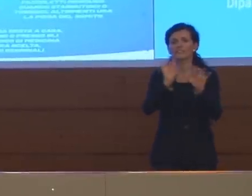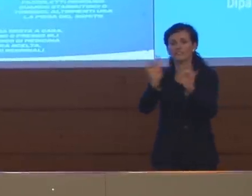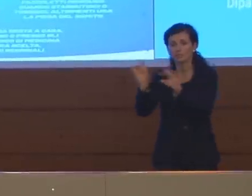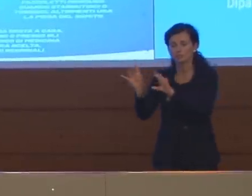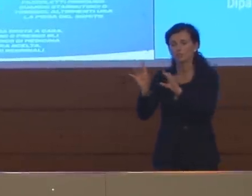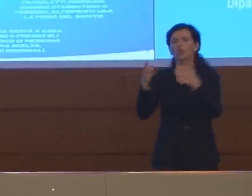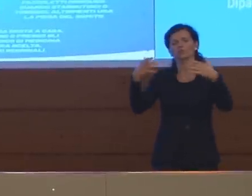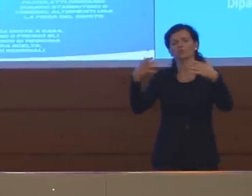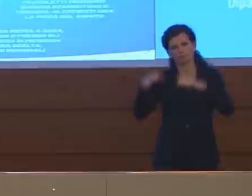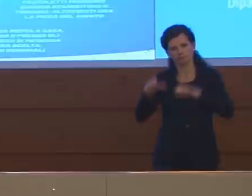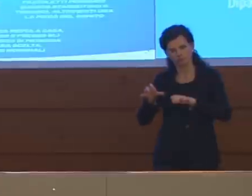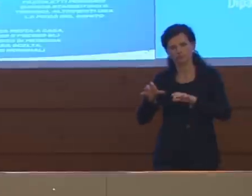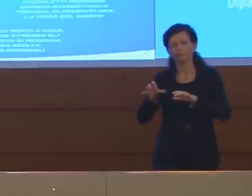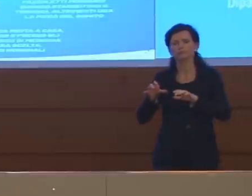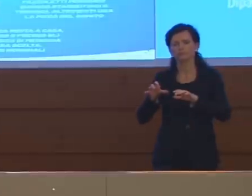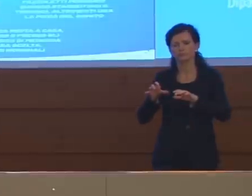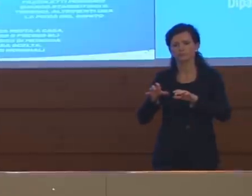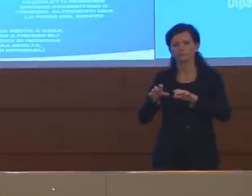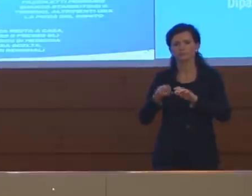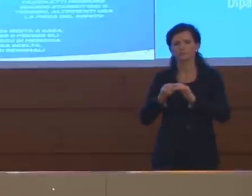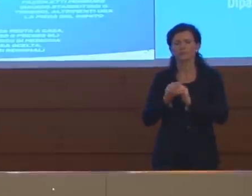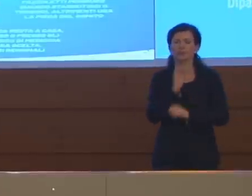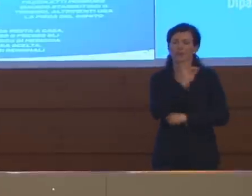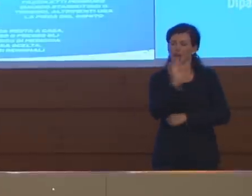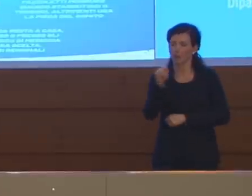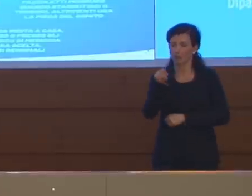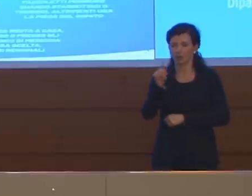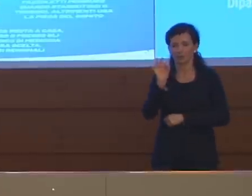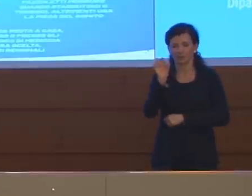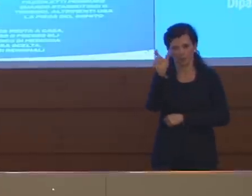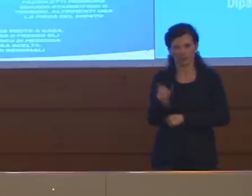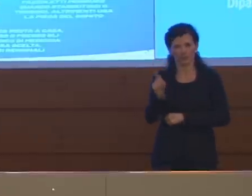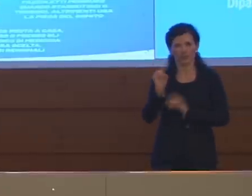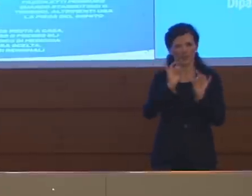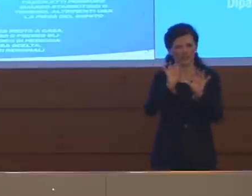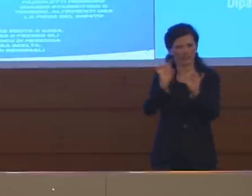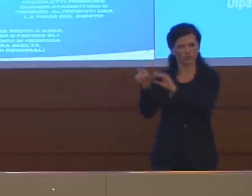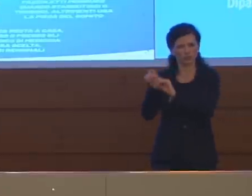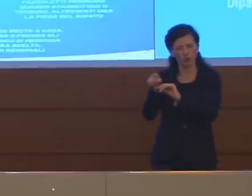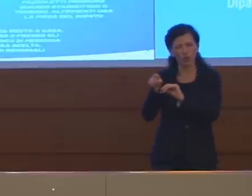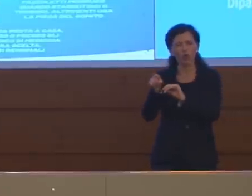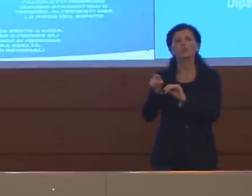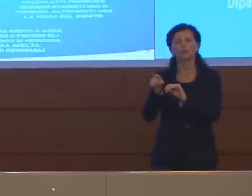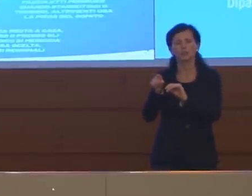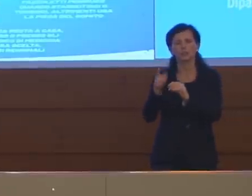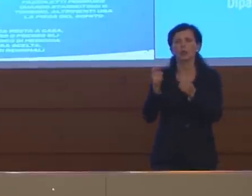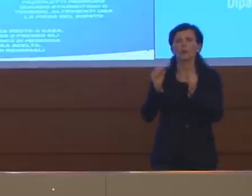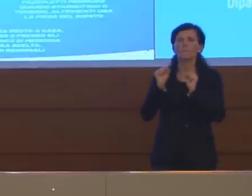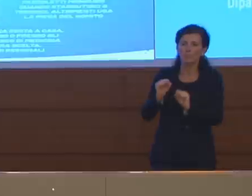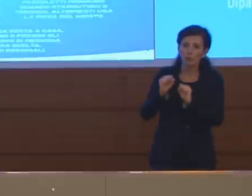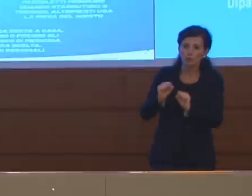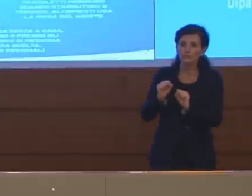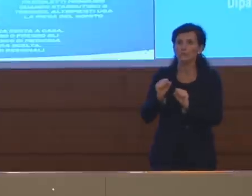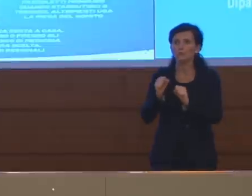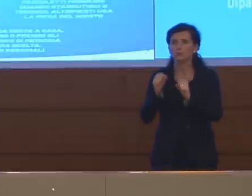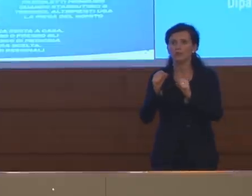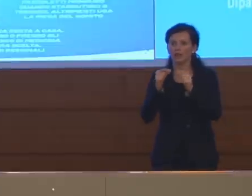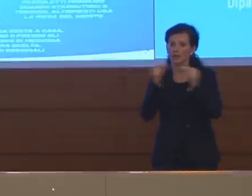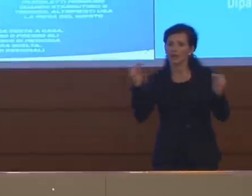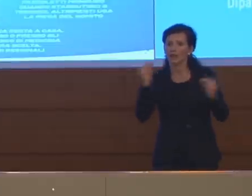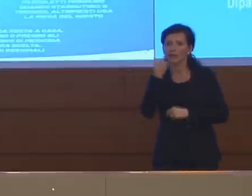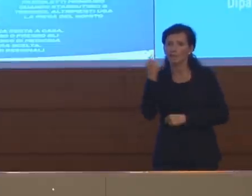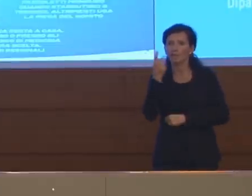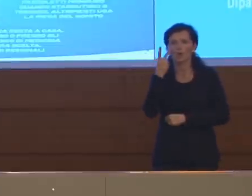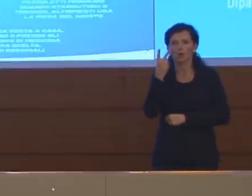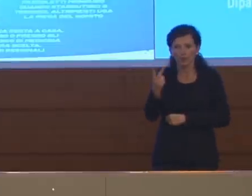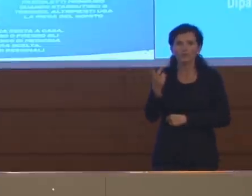Ripeto, al di là, soprattutto nel caso di questi ultimi, legati alla possibile eventuale numerosità inferiore di tamponi, magari